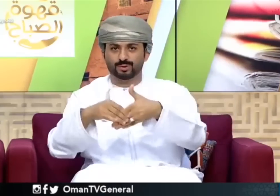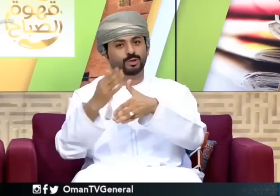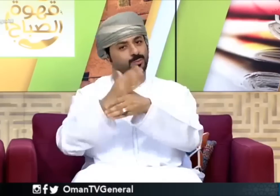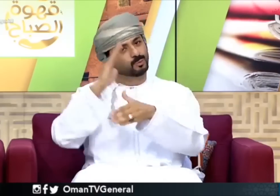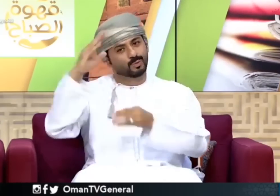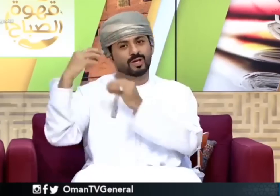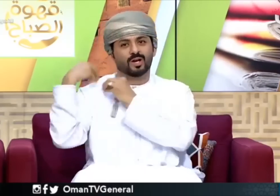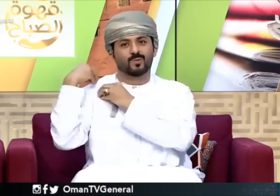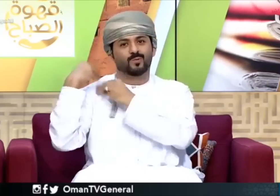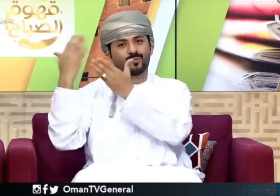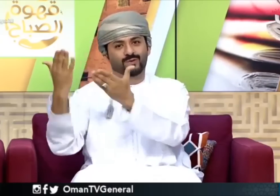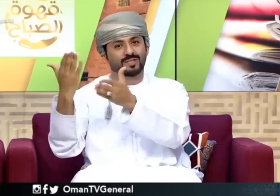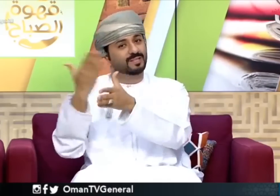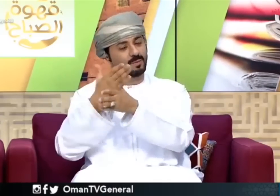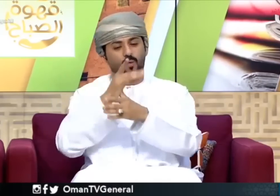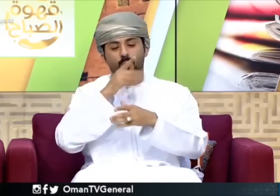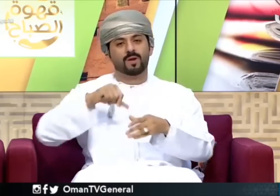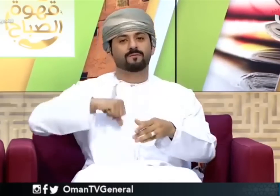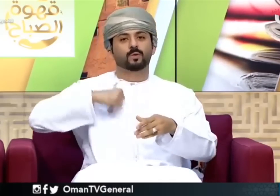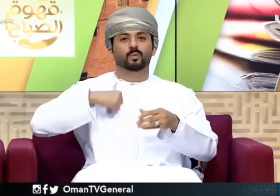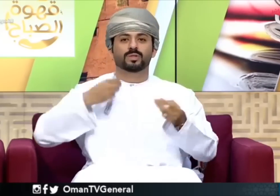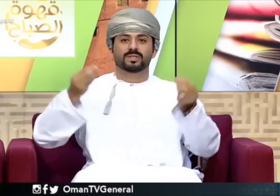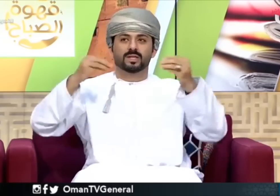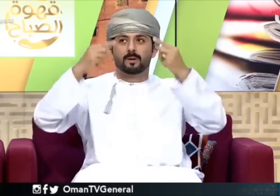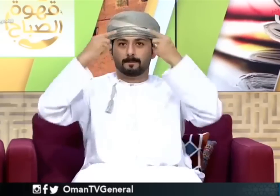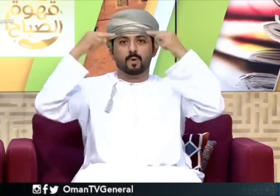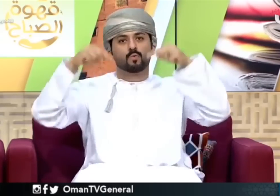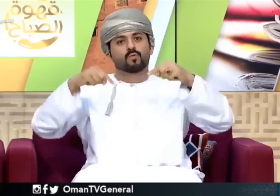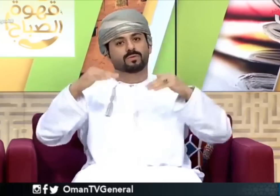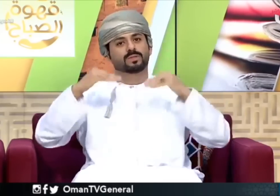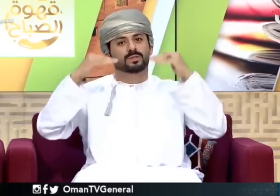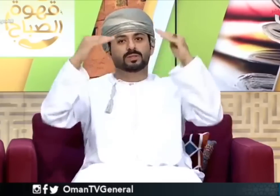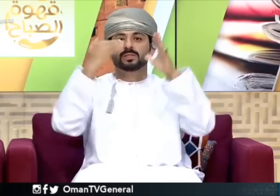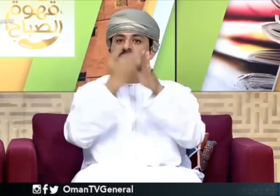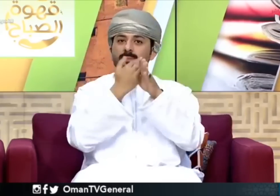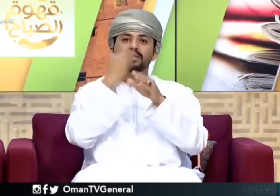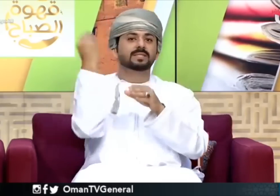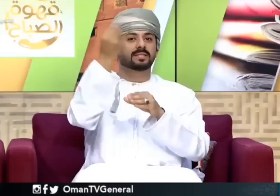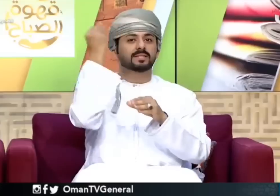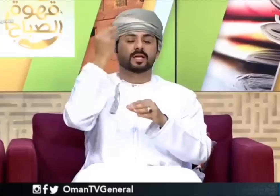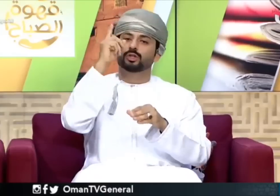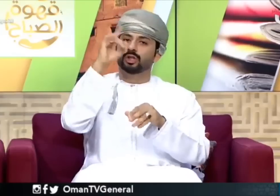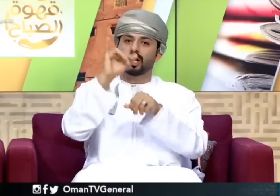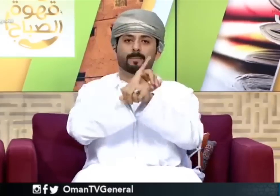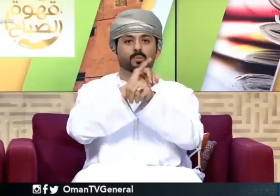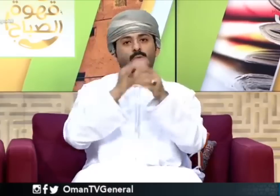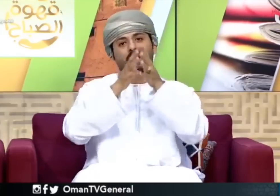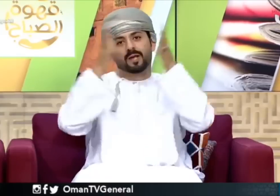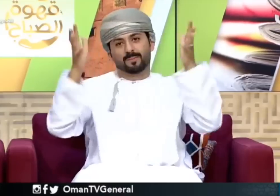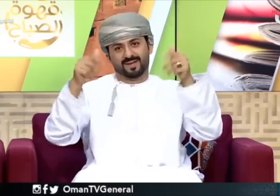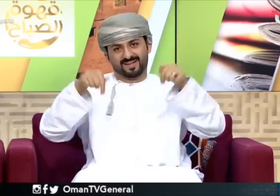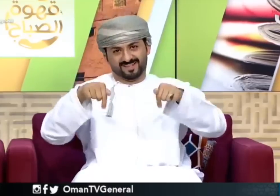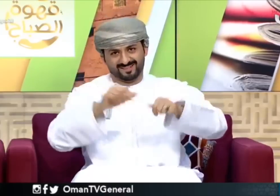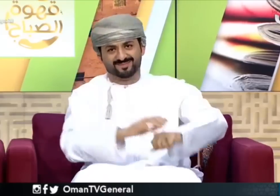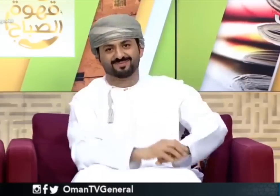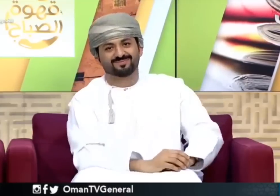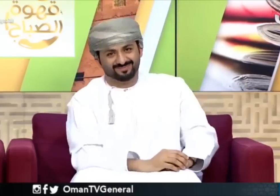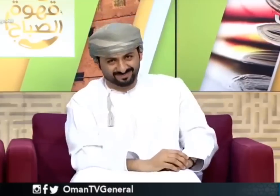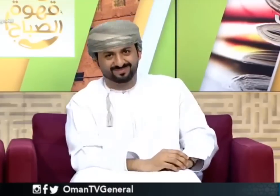السمعية هو من أيضا تواصل معهم بحيث أنه يحضروا إلى السلطنة وأن يكون دليل لهم في السلطنة وهذا